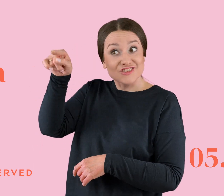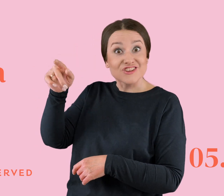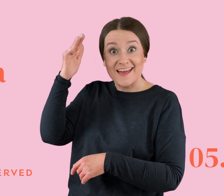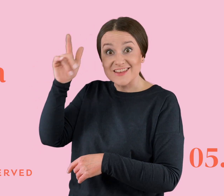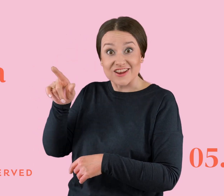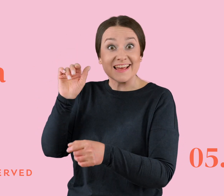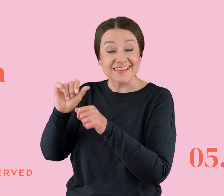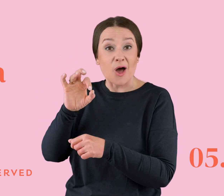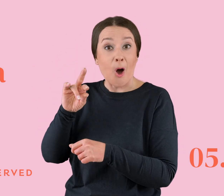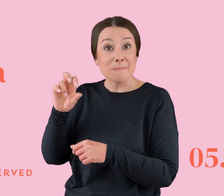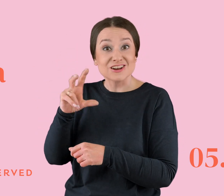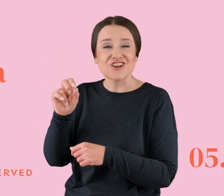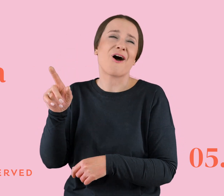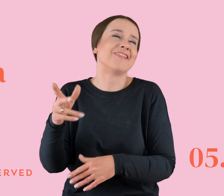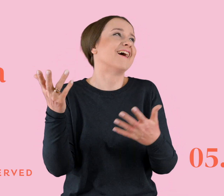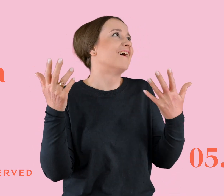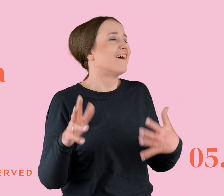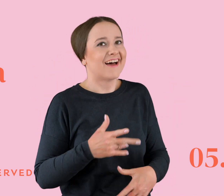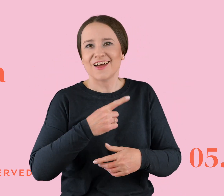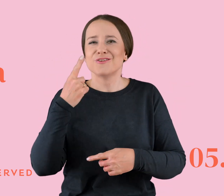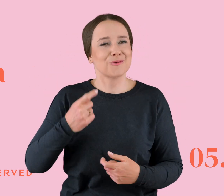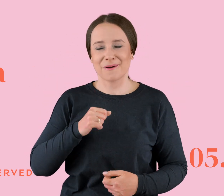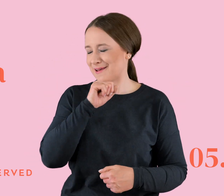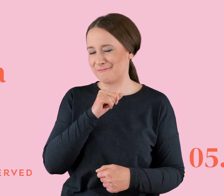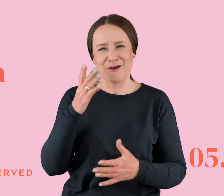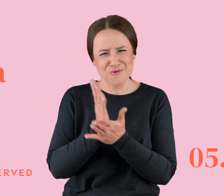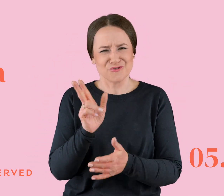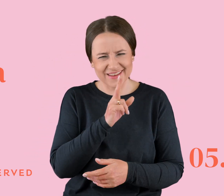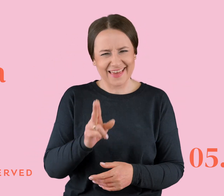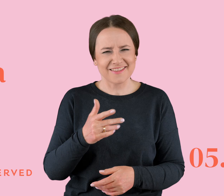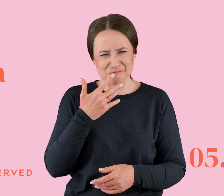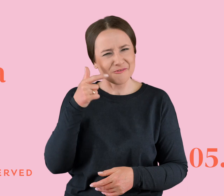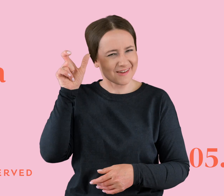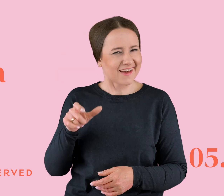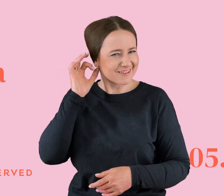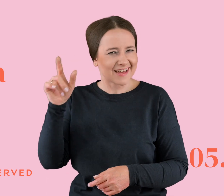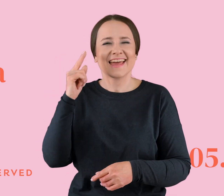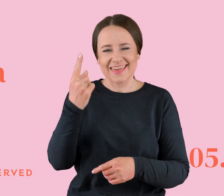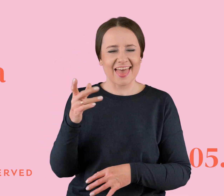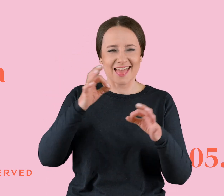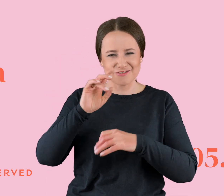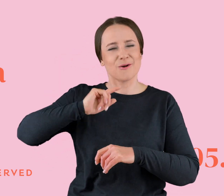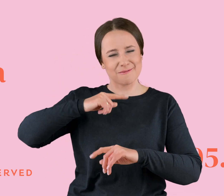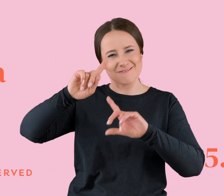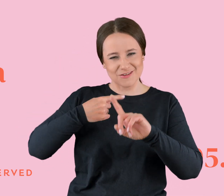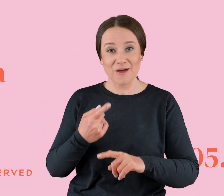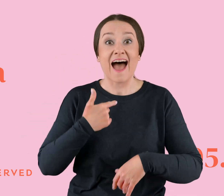idiotka w ogóle jest swoją ulubienicą. Ona jest wspaniała się na baba. Już Wam kiedyś o niej opowiadałam. Już mi kiedyś jedną historię wysłała. Ale słuchajcie, ja bym tak